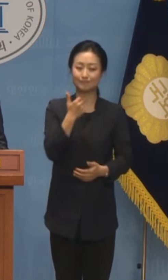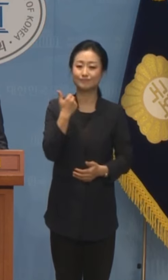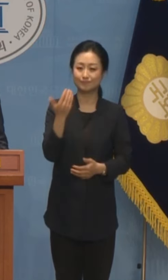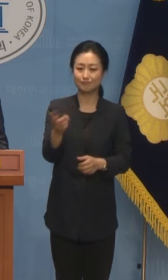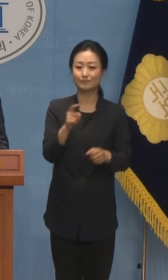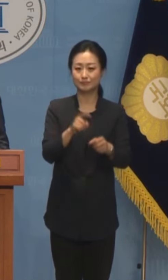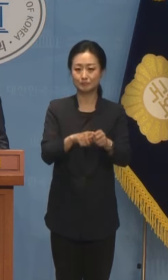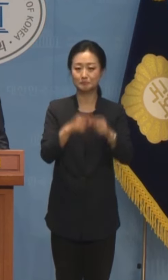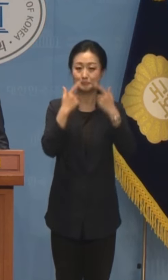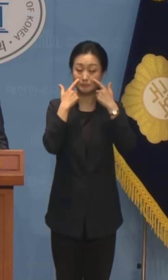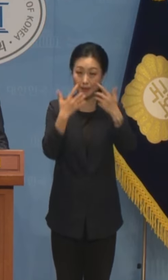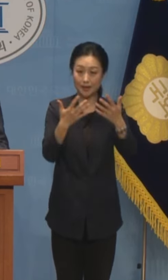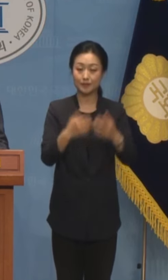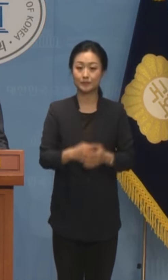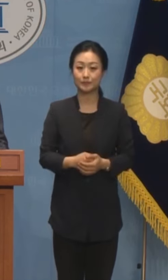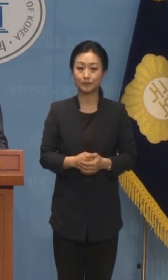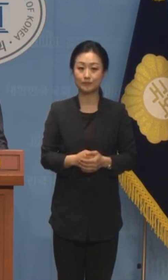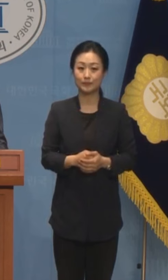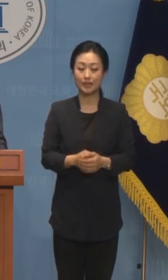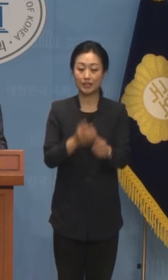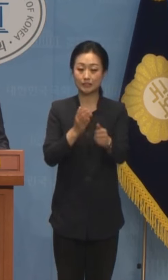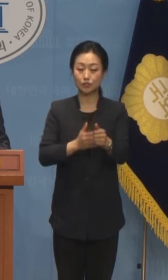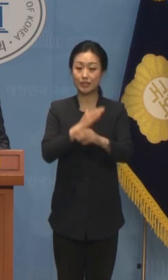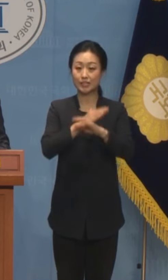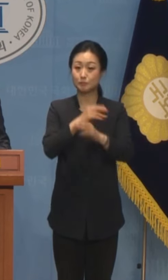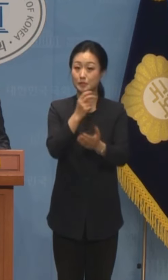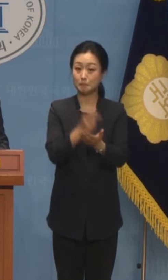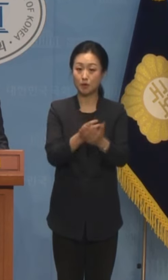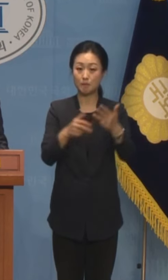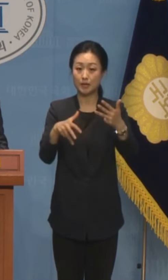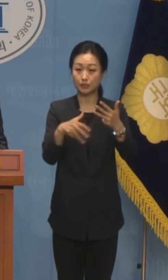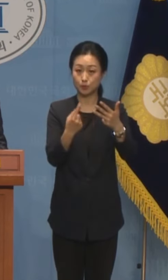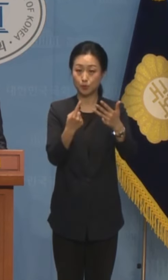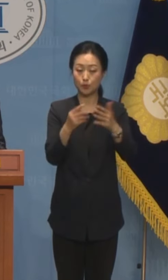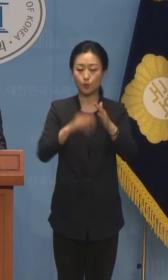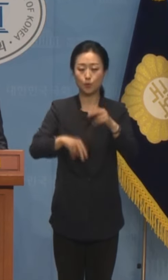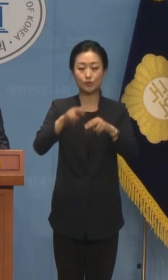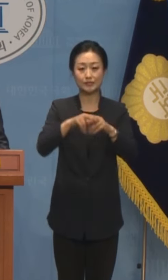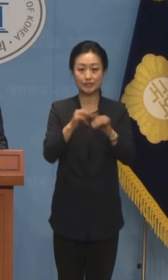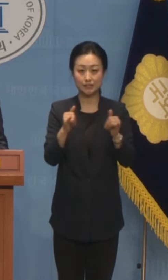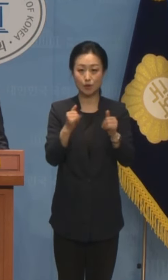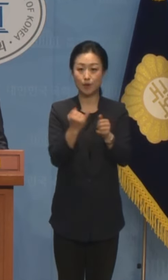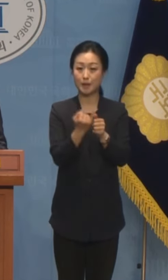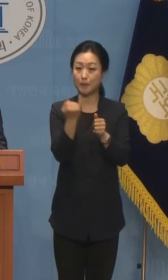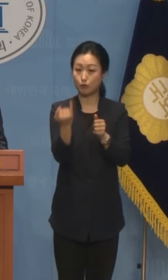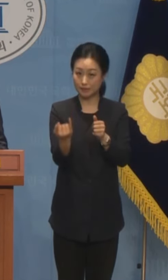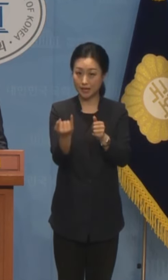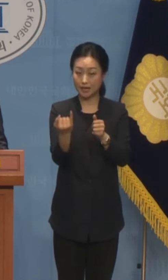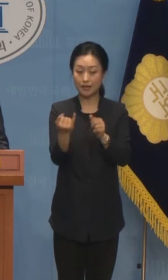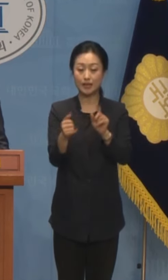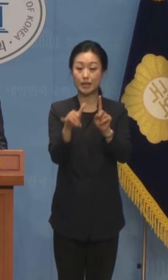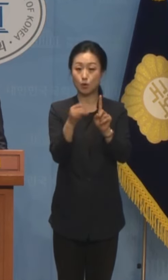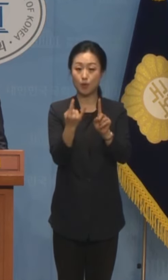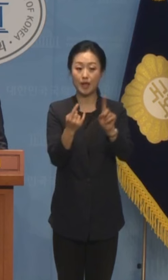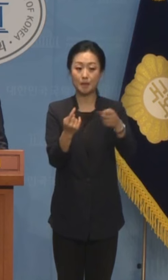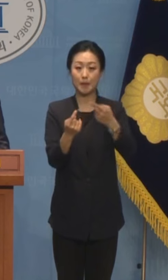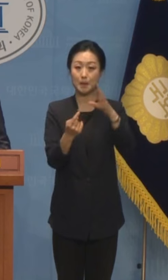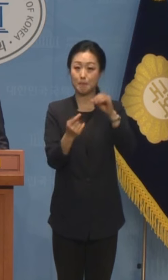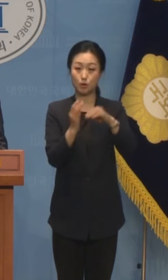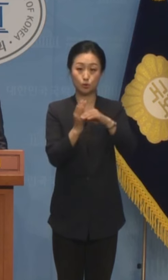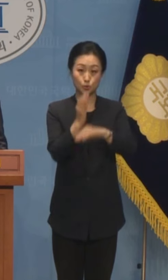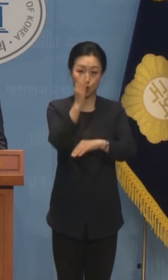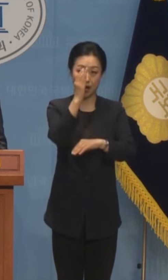청탁금지법 제8조는 공직자와 그 배우자는 1회에 100만 원을